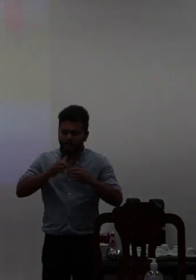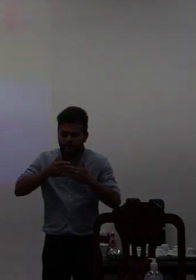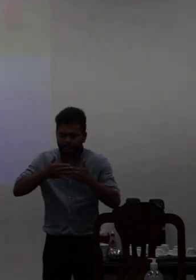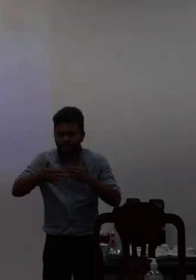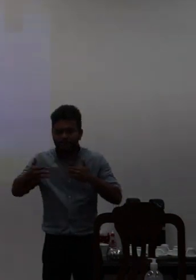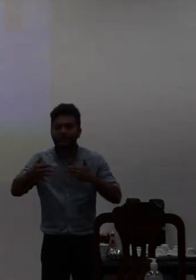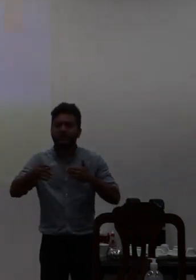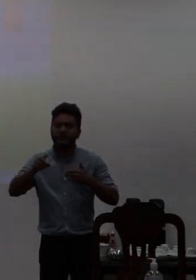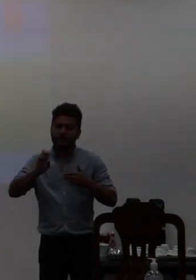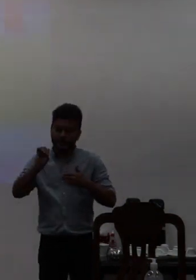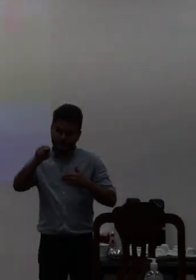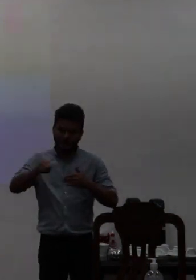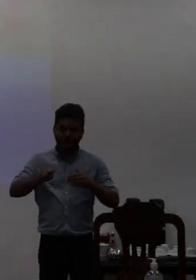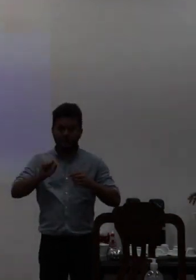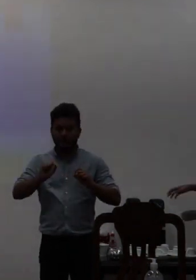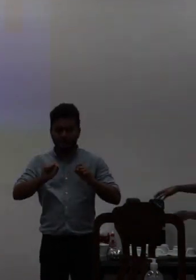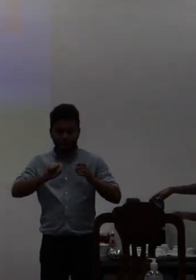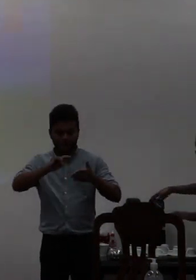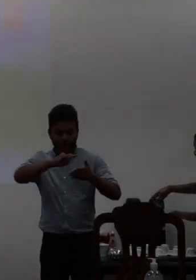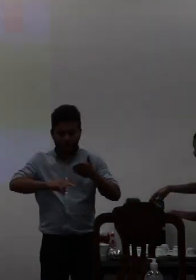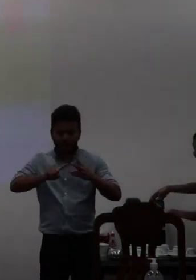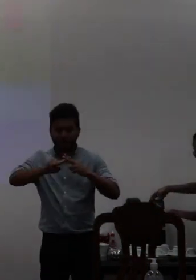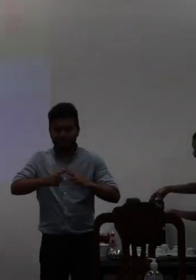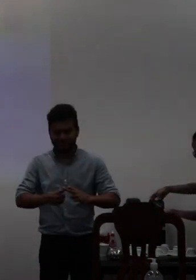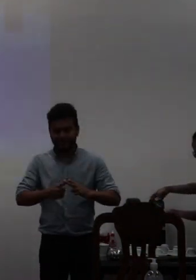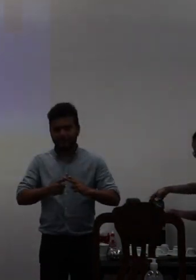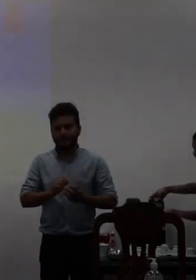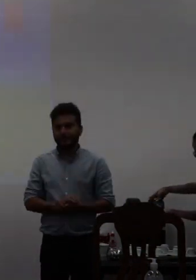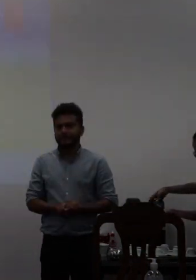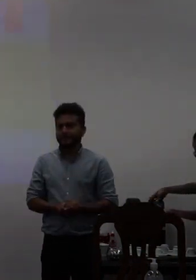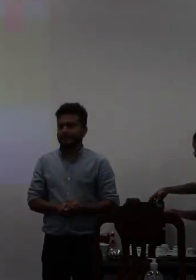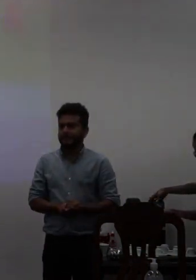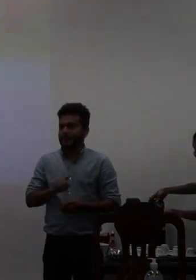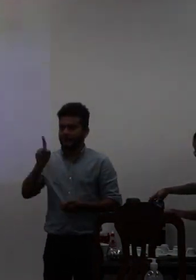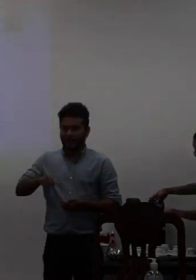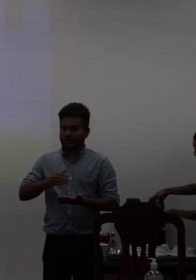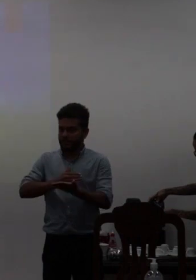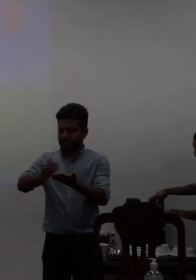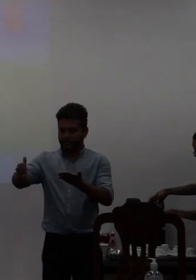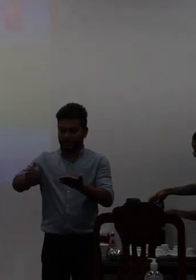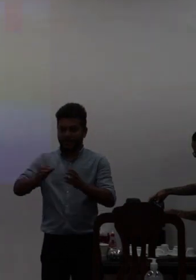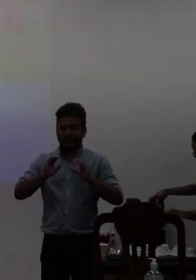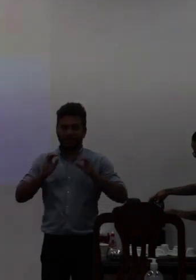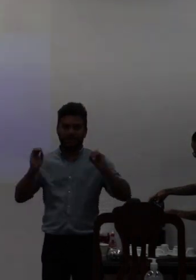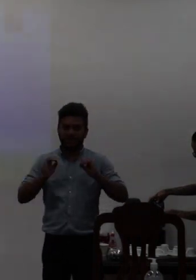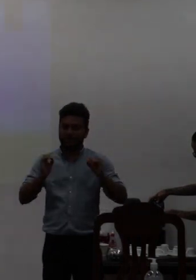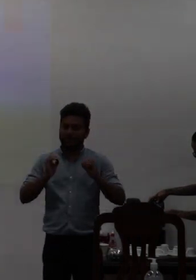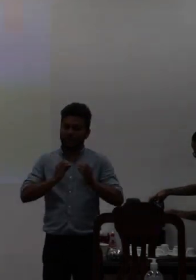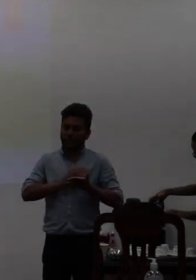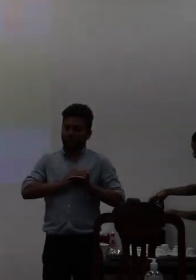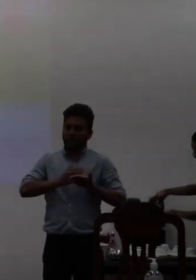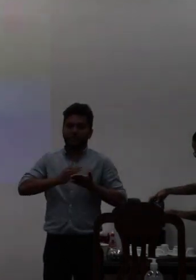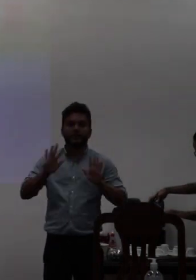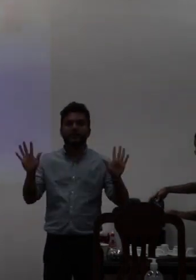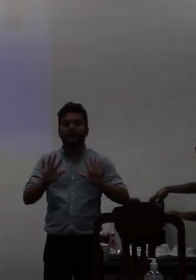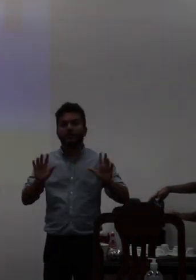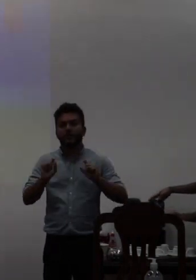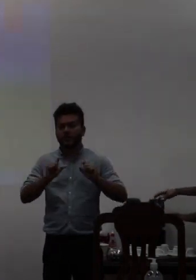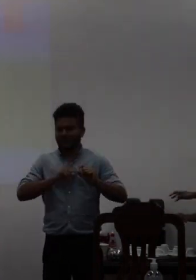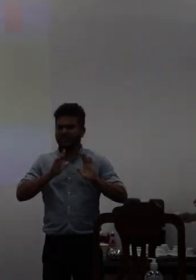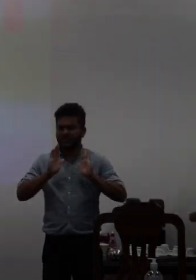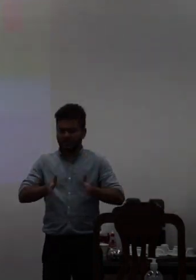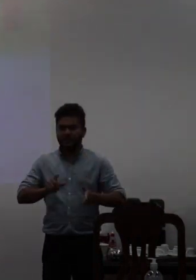revisão ou seja não era para ser não era para começar do zero é para começar a partir de uma agenda de